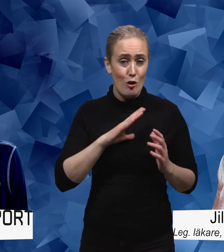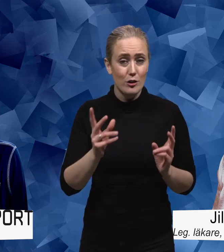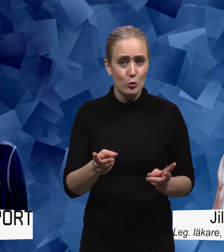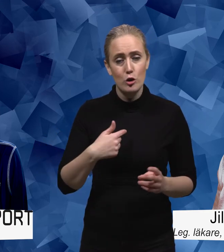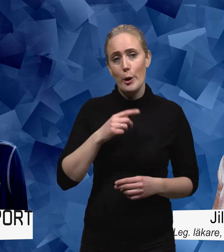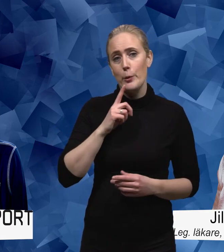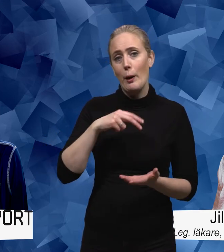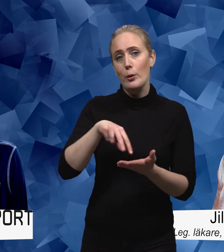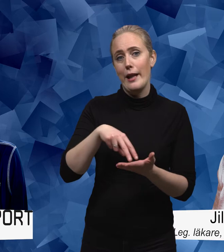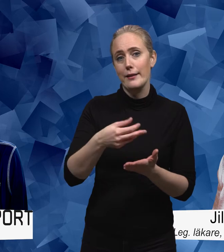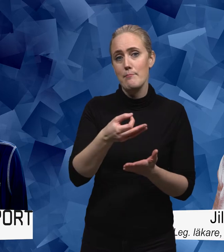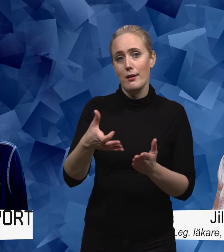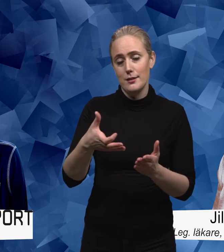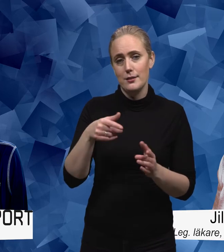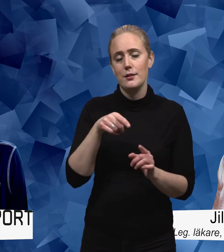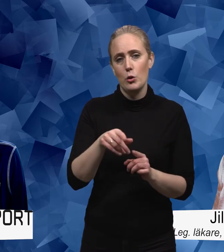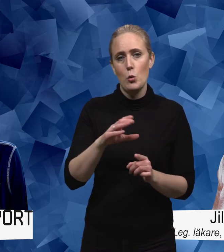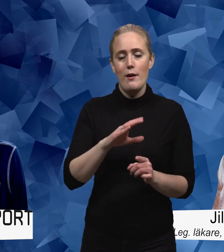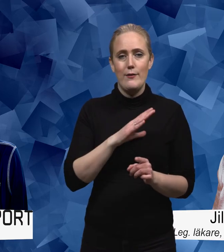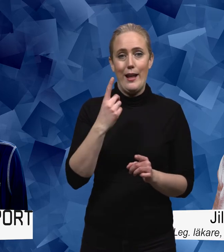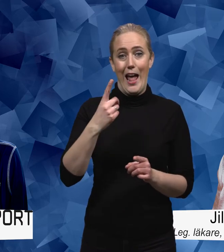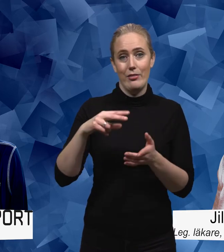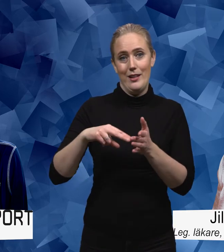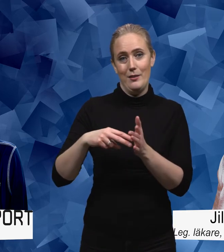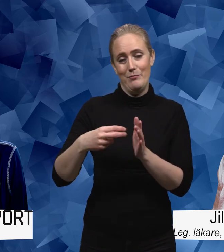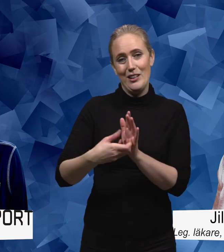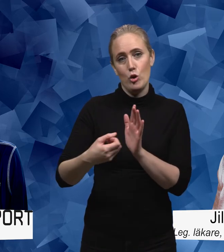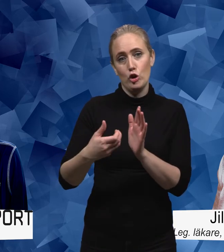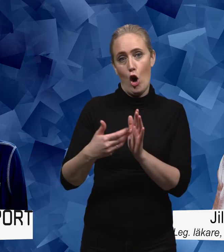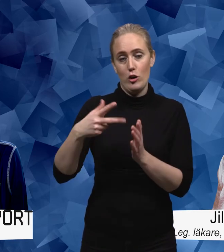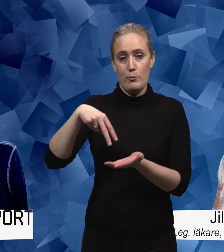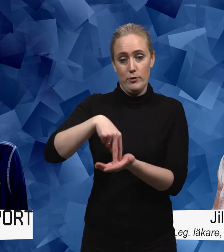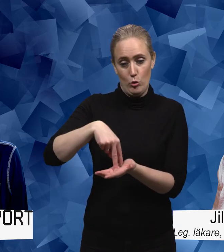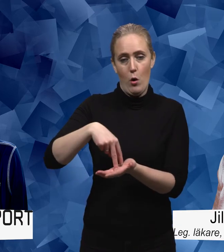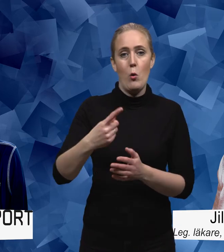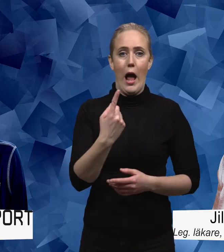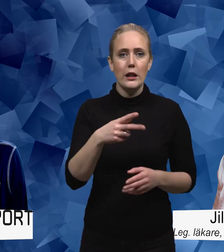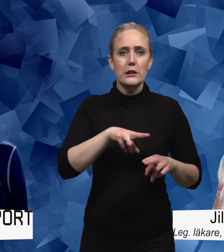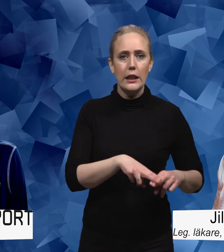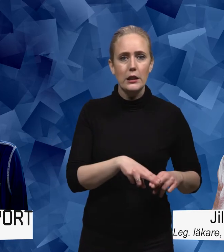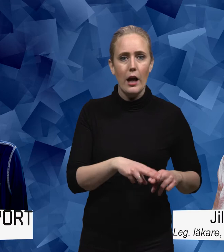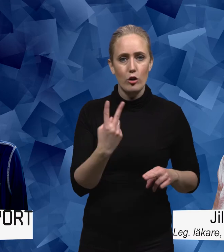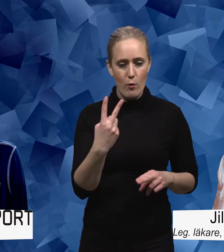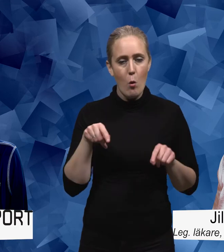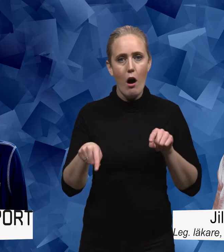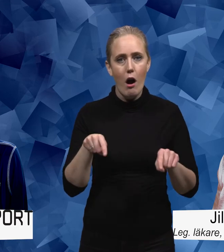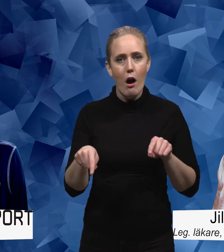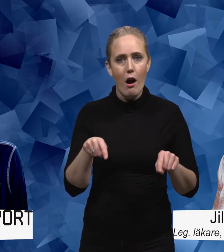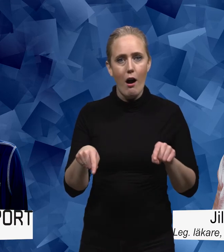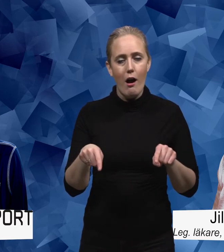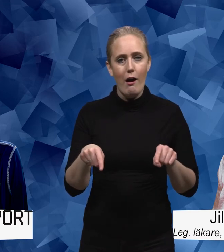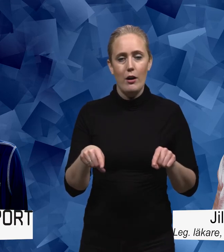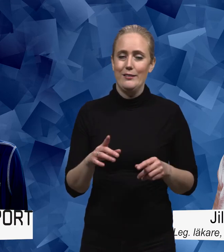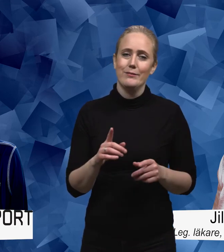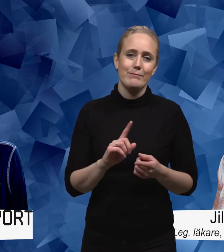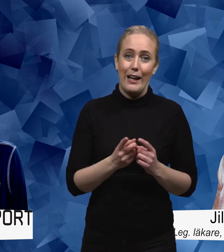på ett danspass där det är både en sittande instruktör och en som dansar på fötterna så att säga jätteroligt det kanske inte